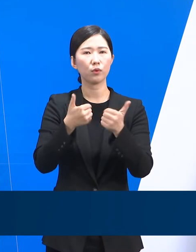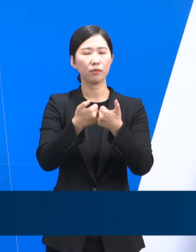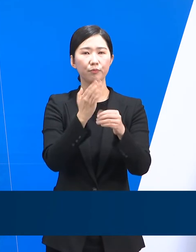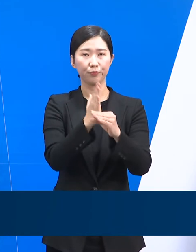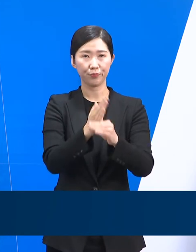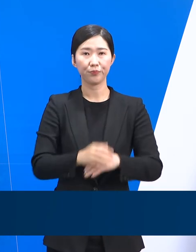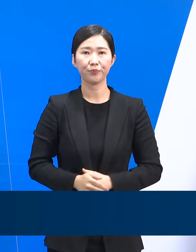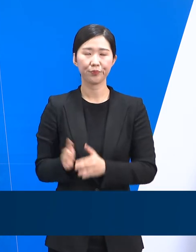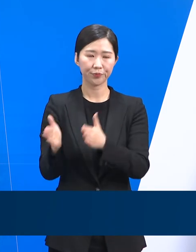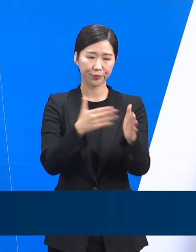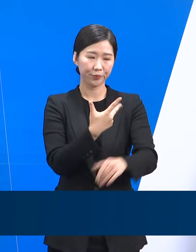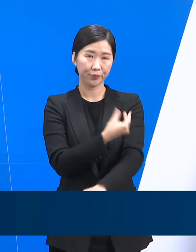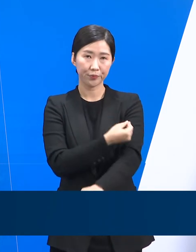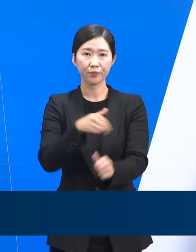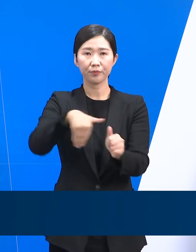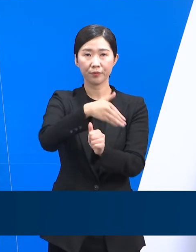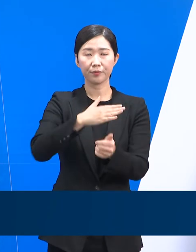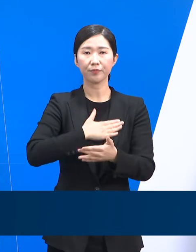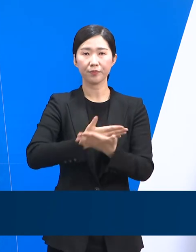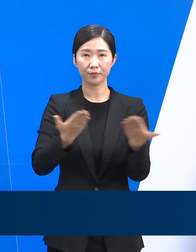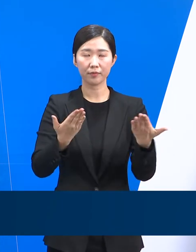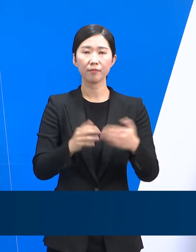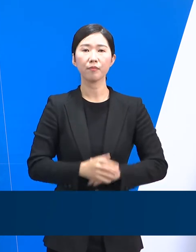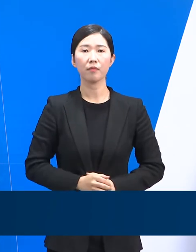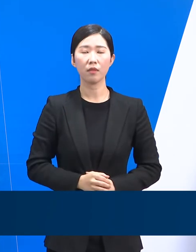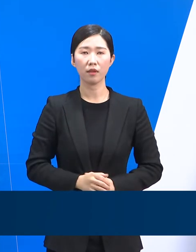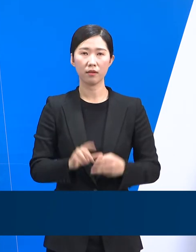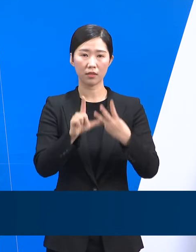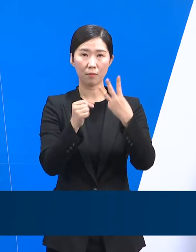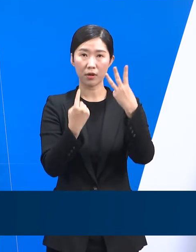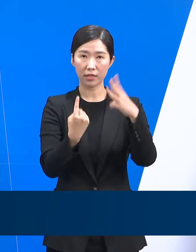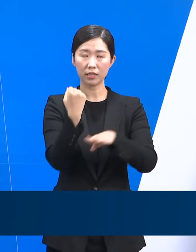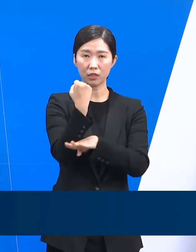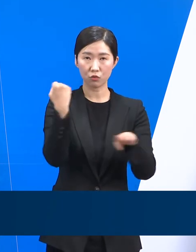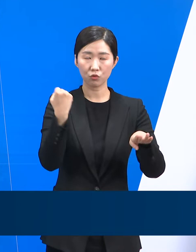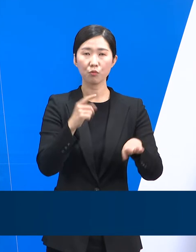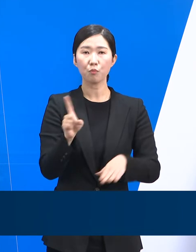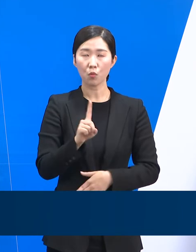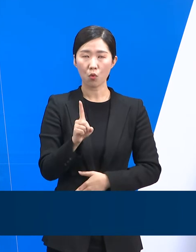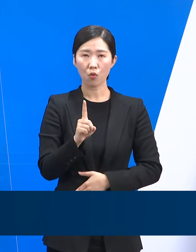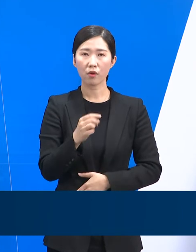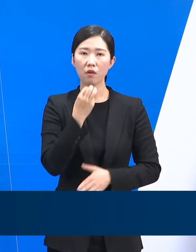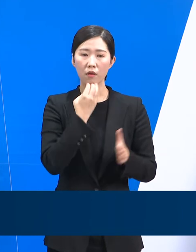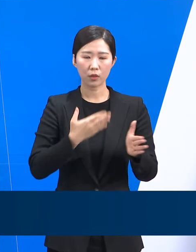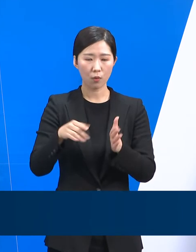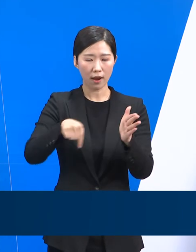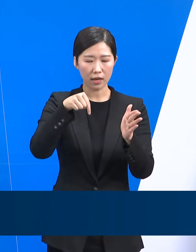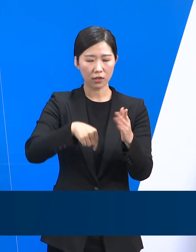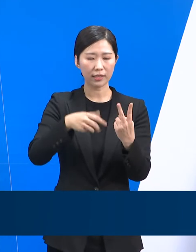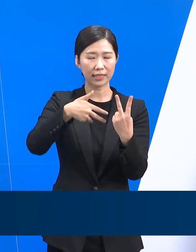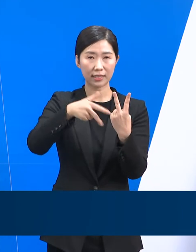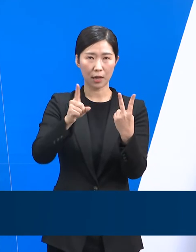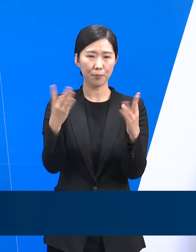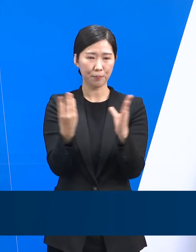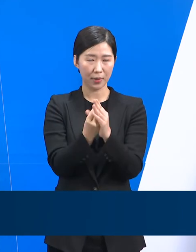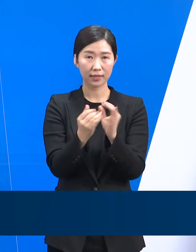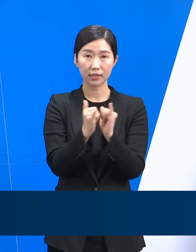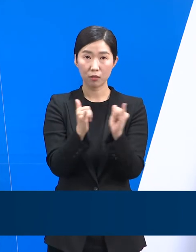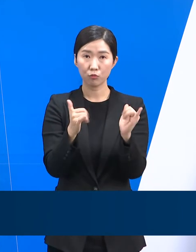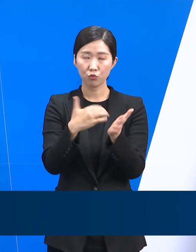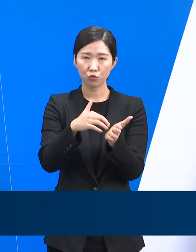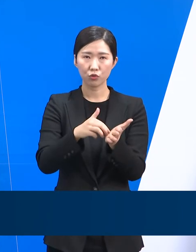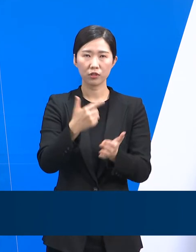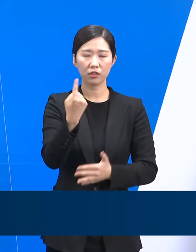현황입니다. 3월 2일 0시 기준 경기도민 가운데 코로나19 기본접종을 완료한 사람은 총 1